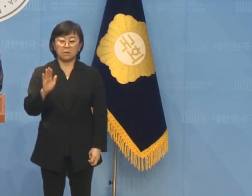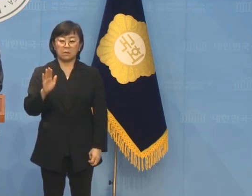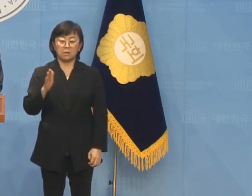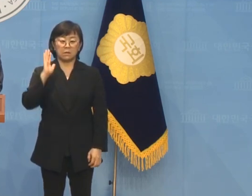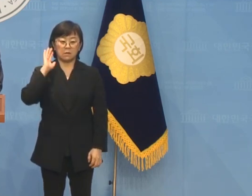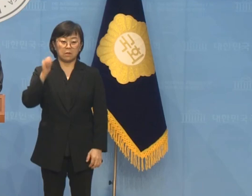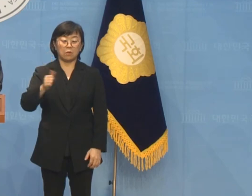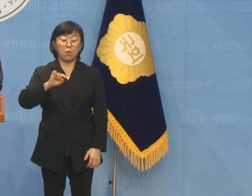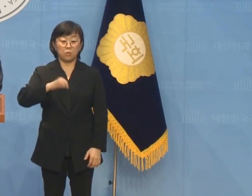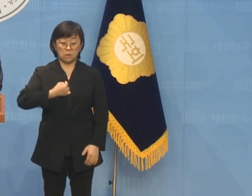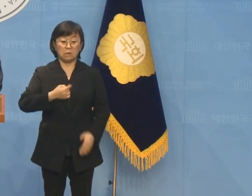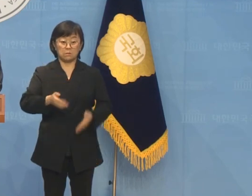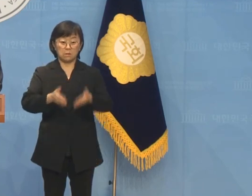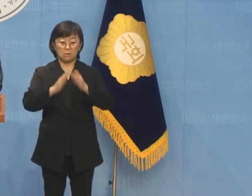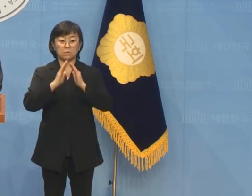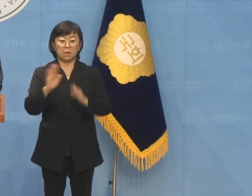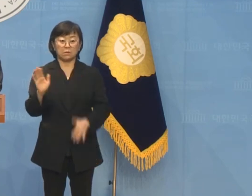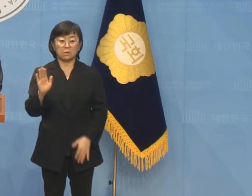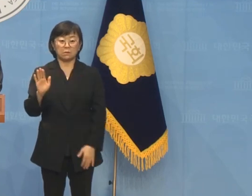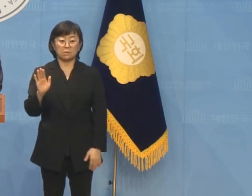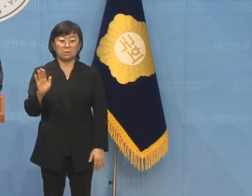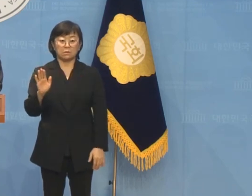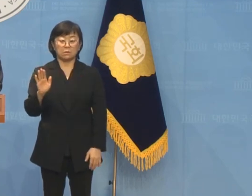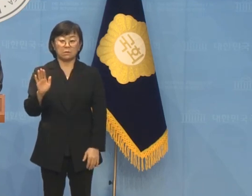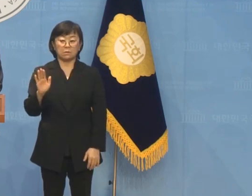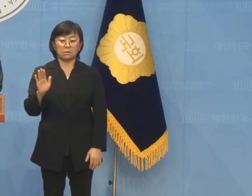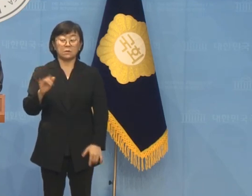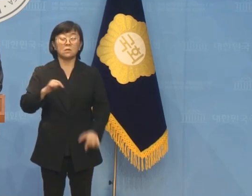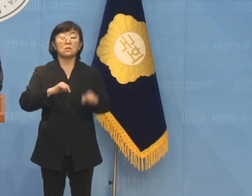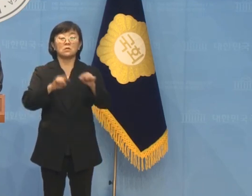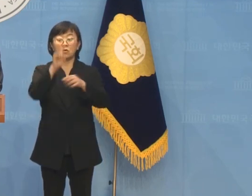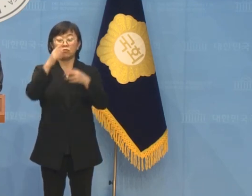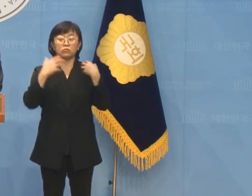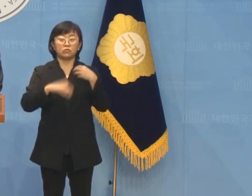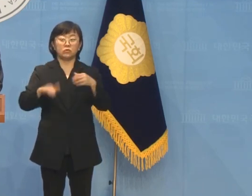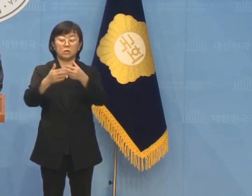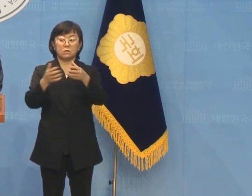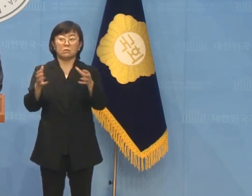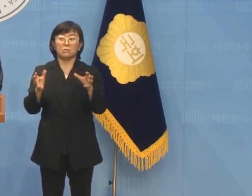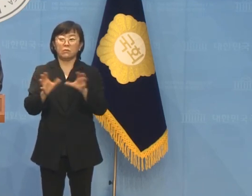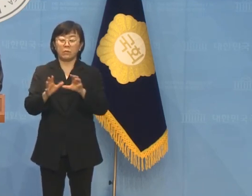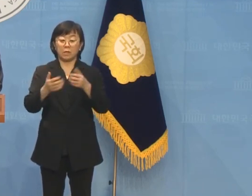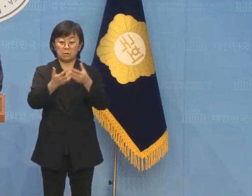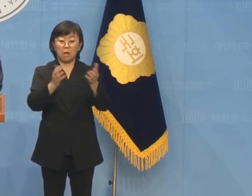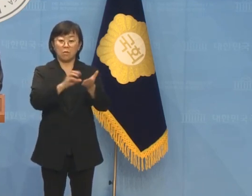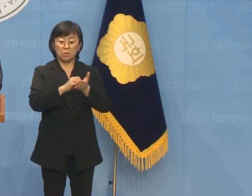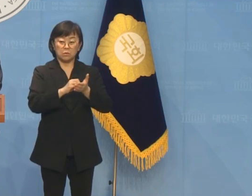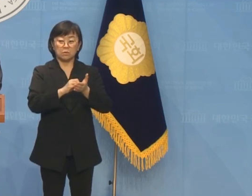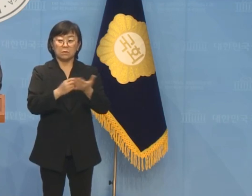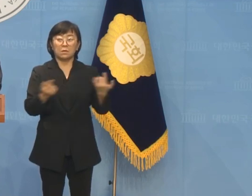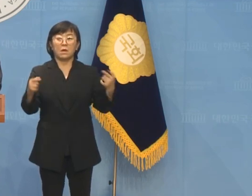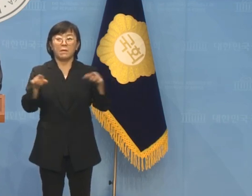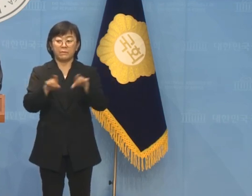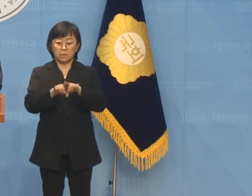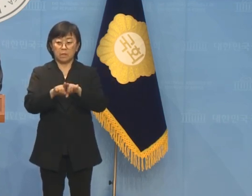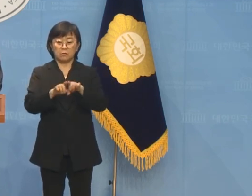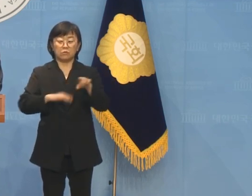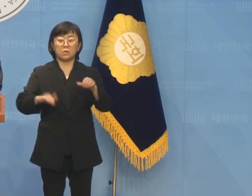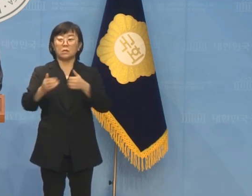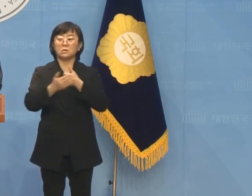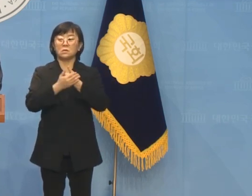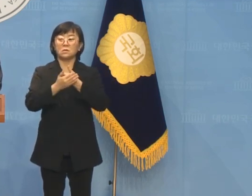대통령 혼자 세운 정권도 아닙니다. 이 정권은 우리 당과 당은 동지들과 우리 당